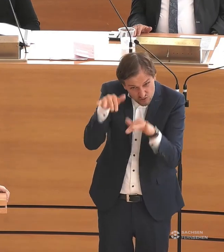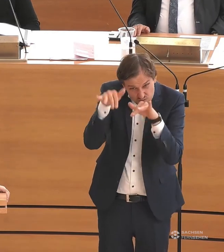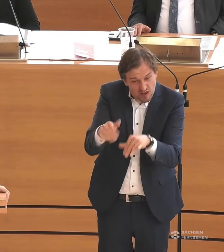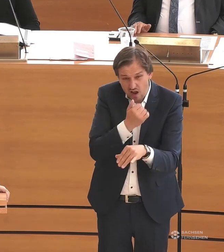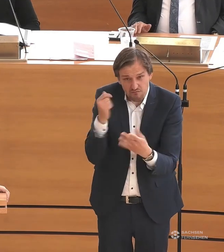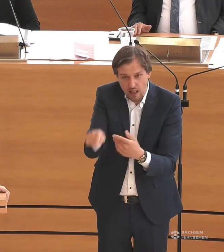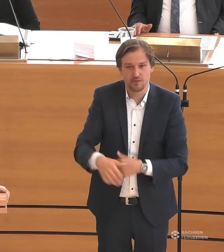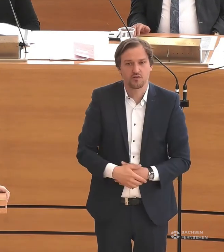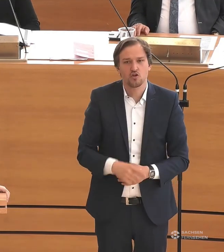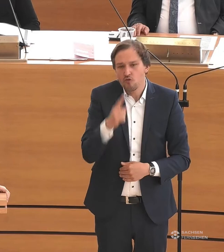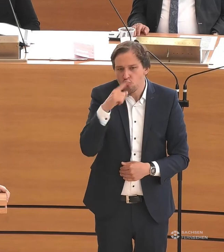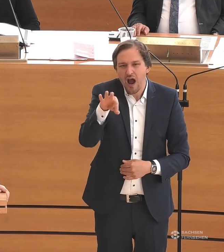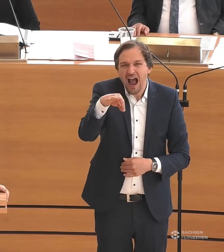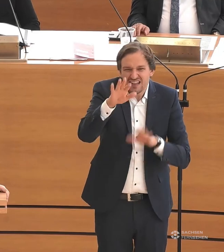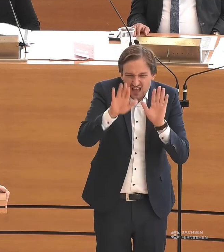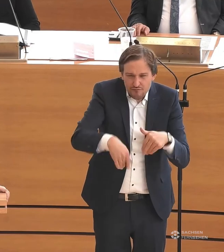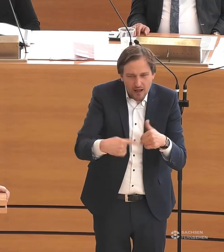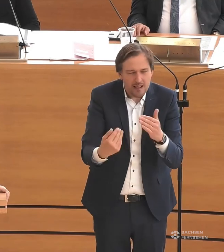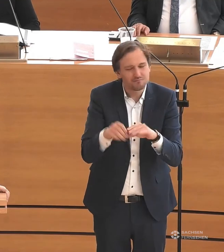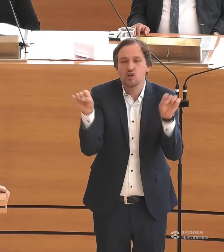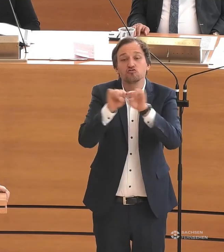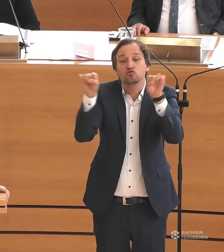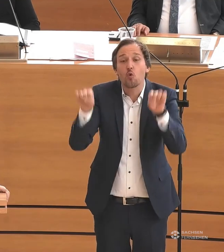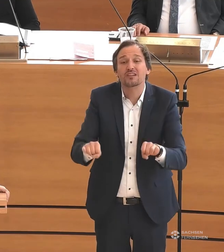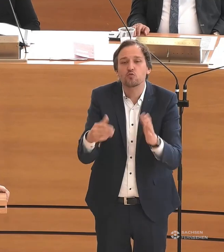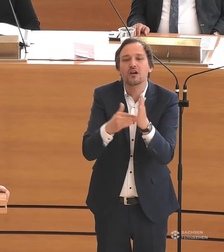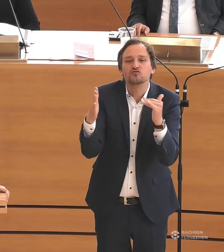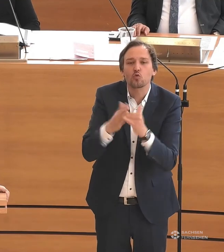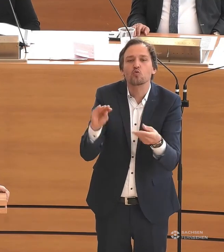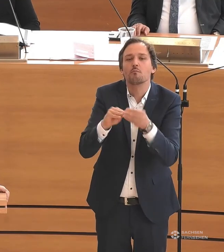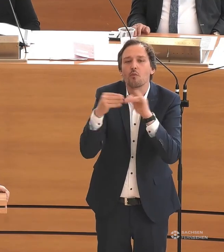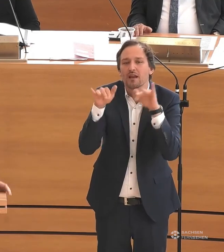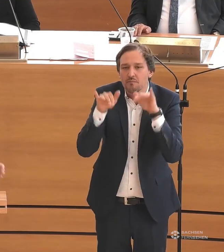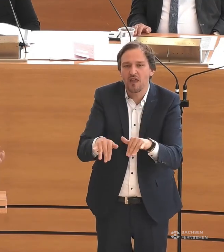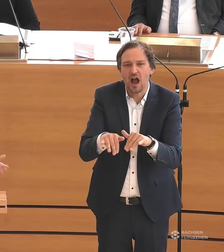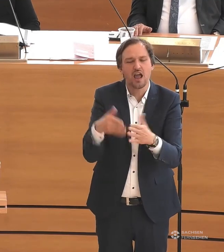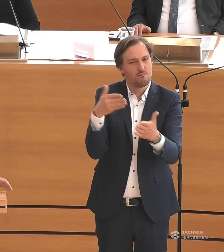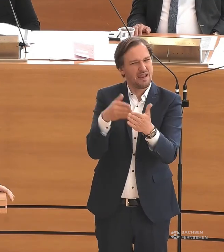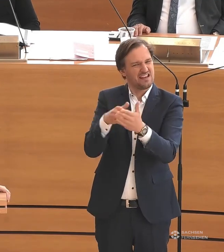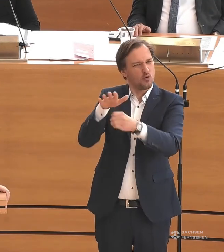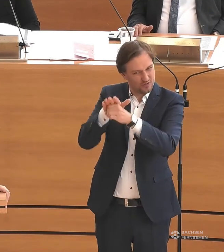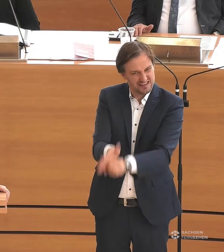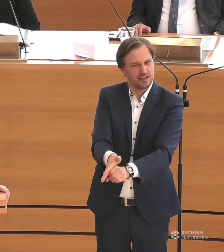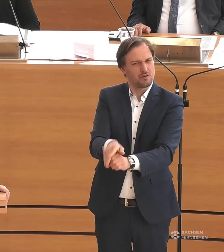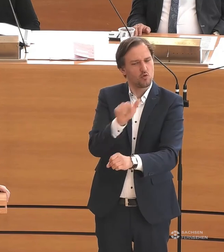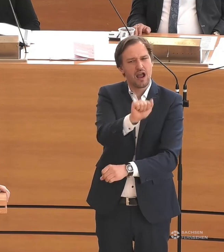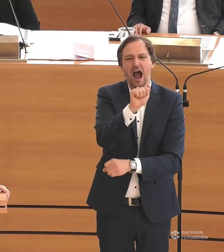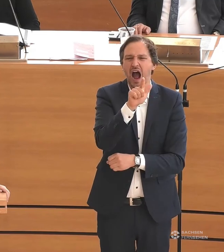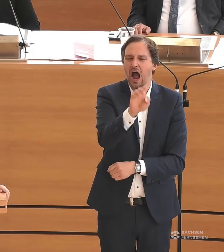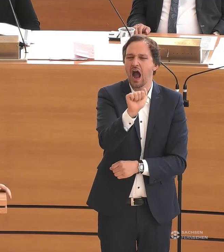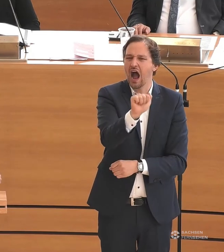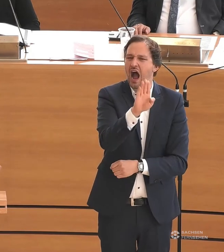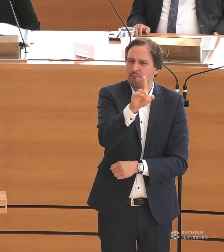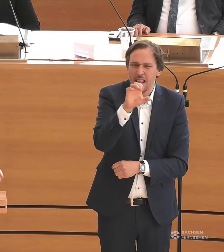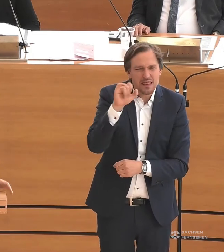handelt es sich nicht um Einzelfälle, sondern um ein strukturelles Problem. Das Problem heißt Ableismus. Das ist die Diskriminierung von Menschen mit Behinderung